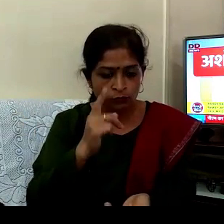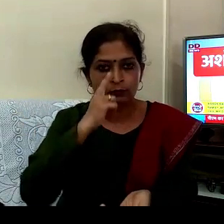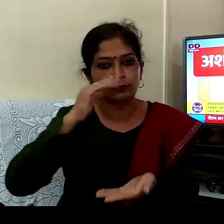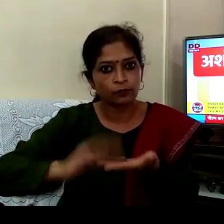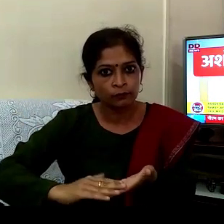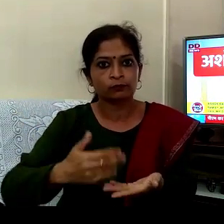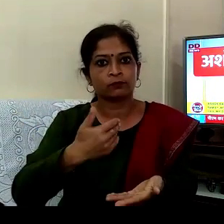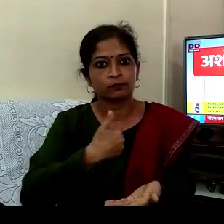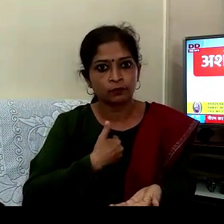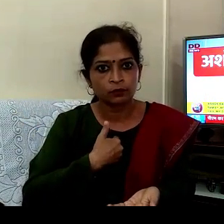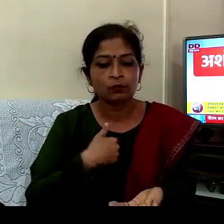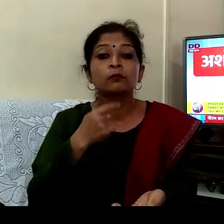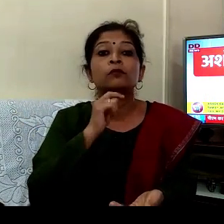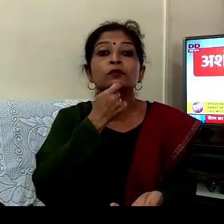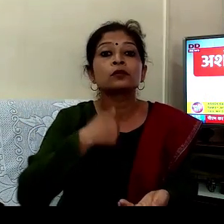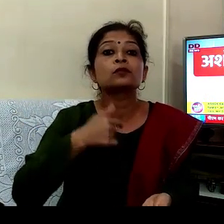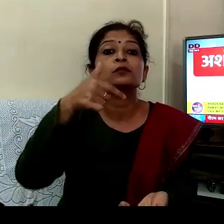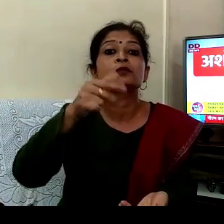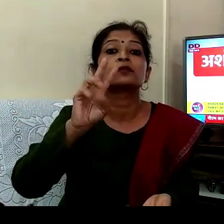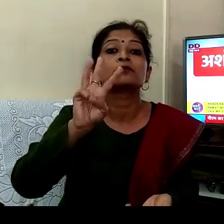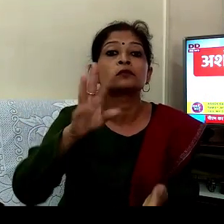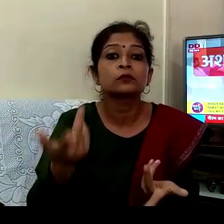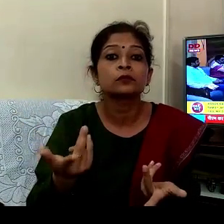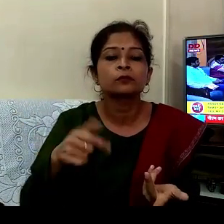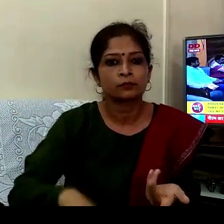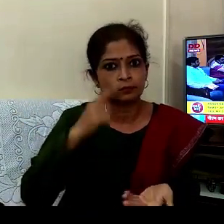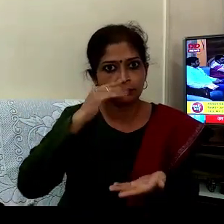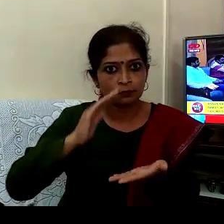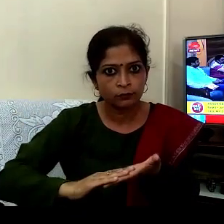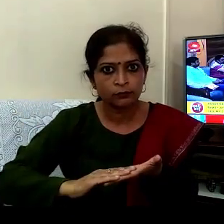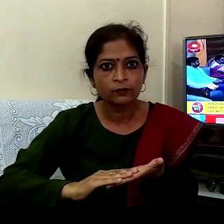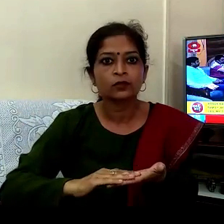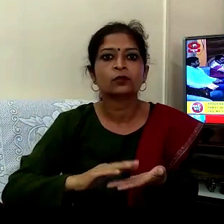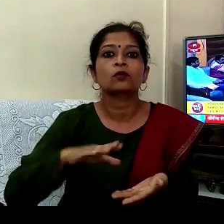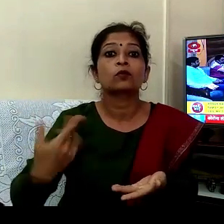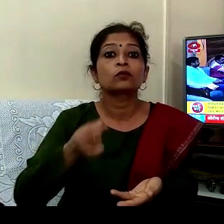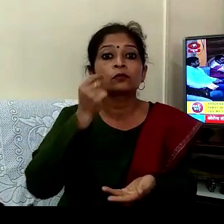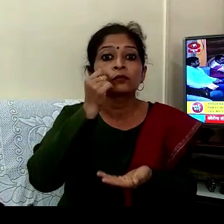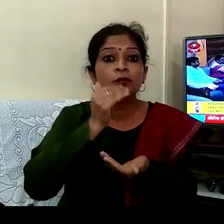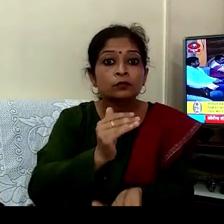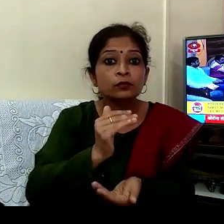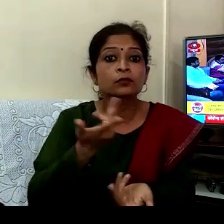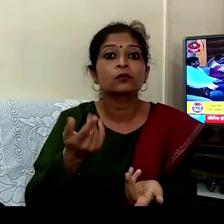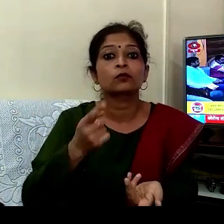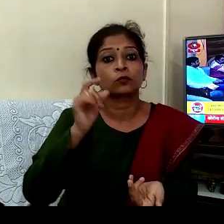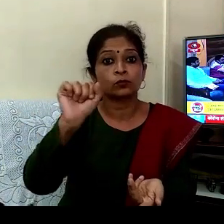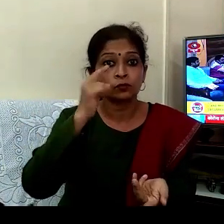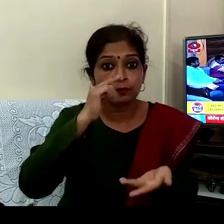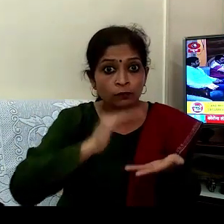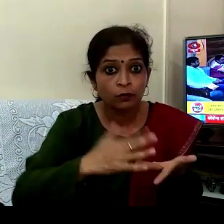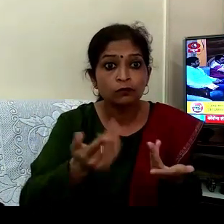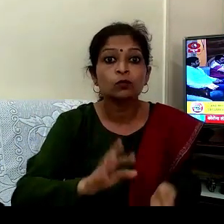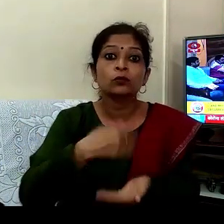وائف بیات 73 یار میری وائف میرے بیٹے کی وائف اور میرا گرانڈ